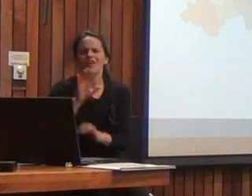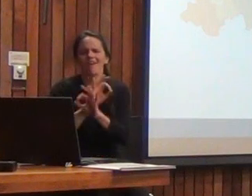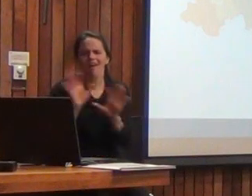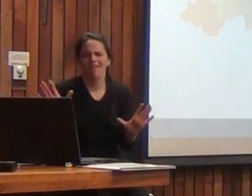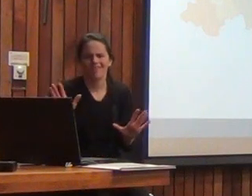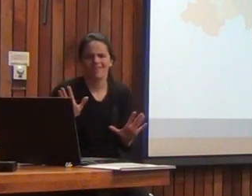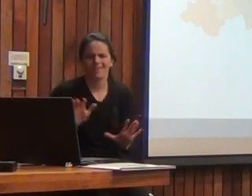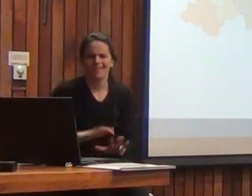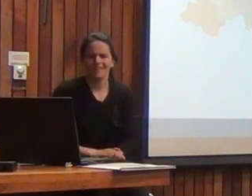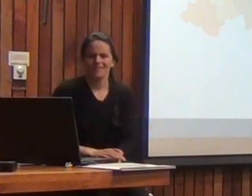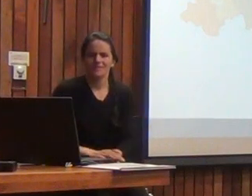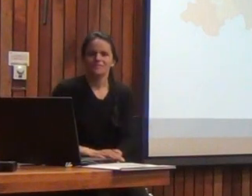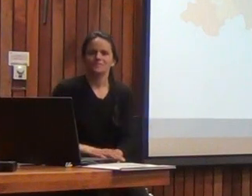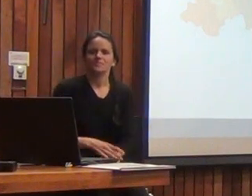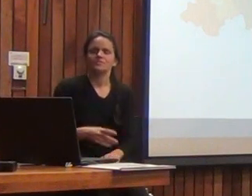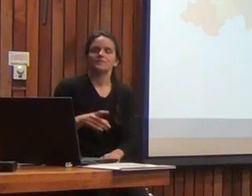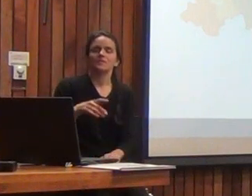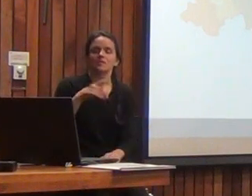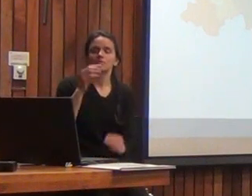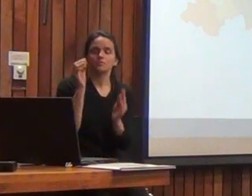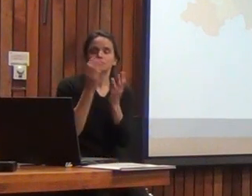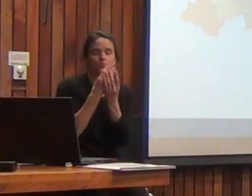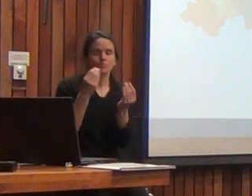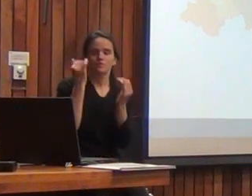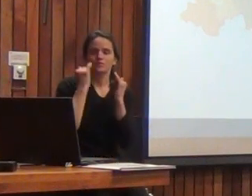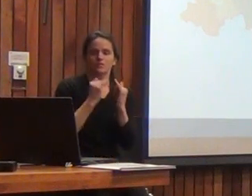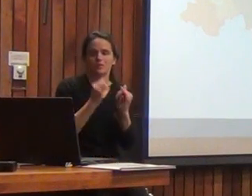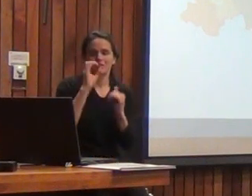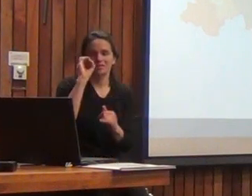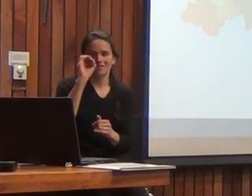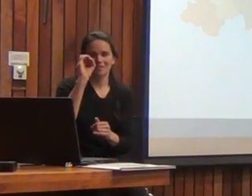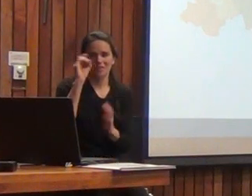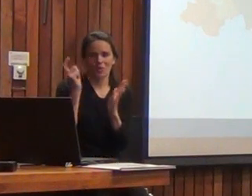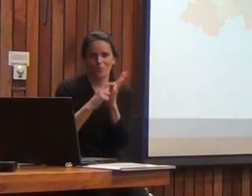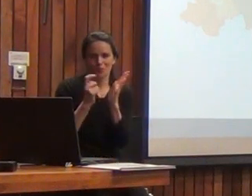José con todos esos datos ¿verdad? evidentemente eso fue cero puntos